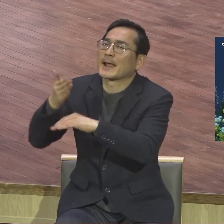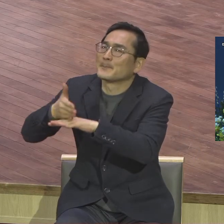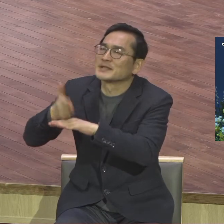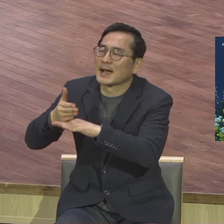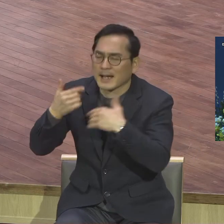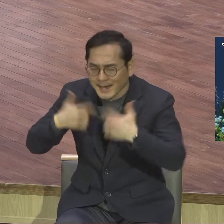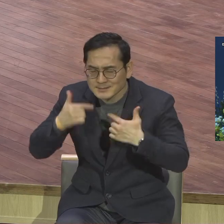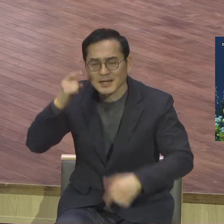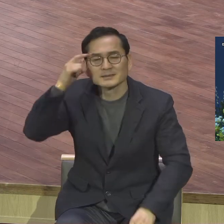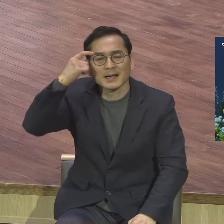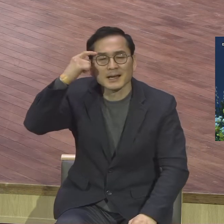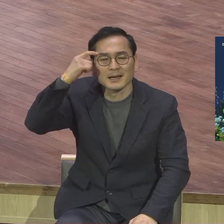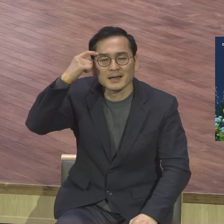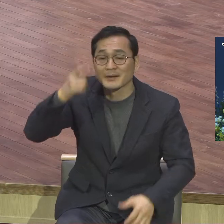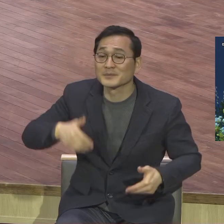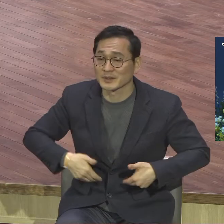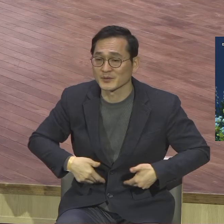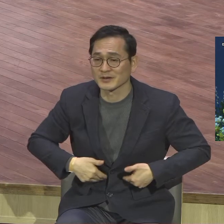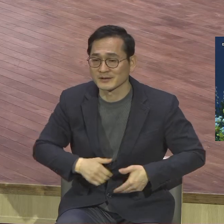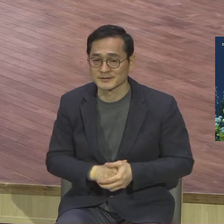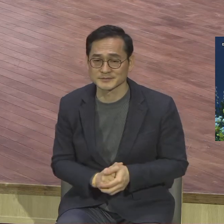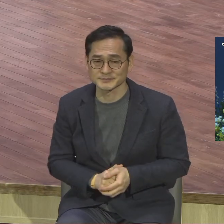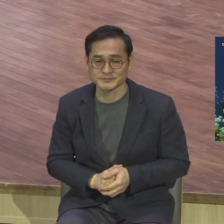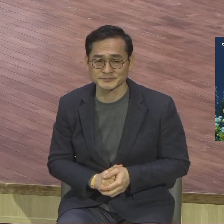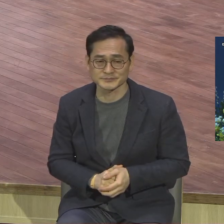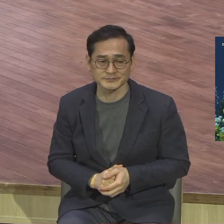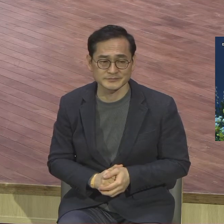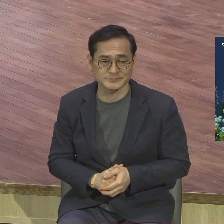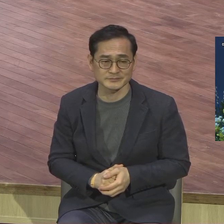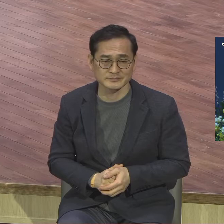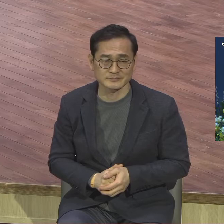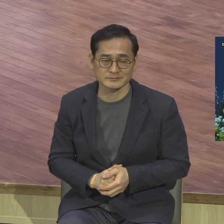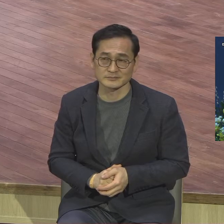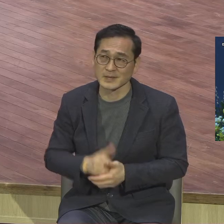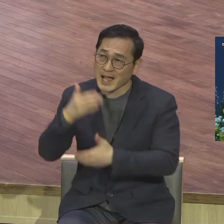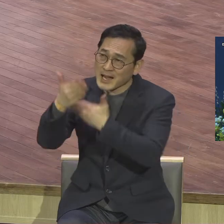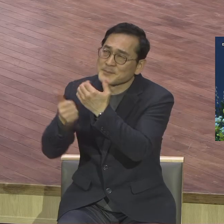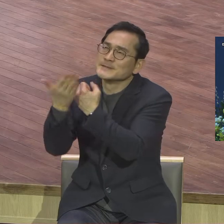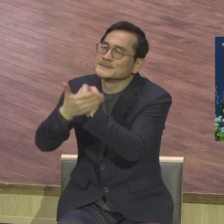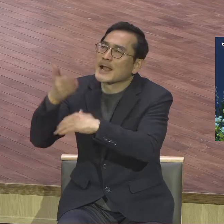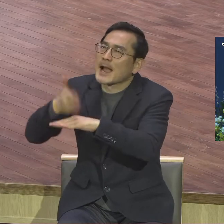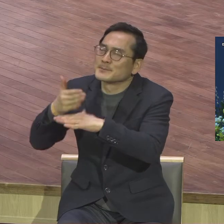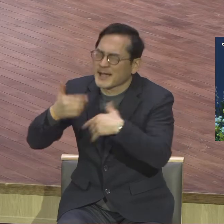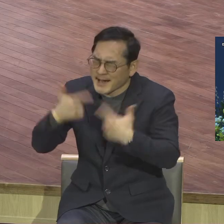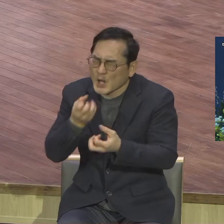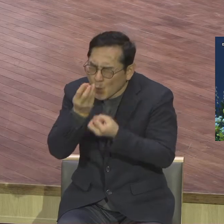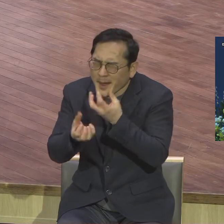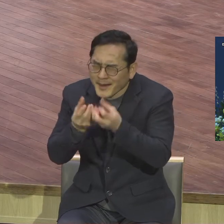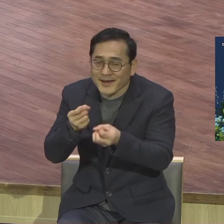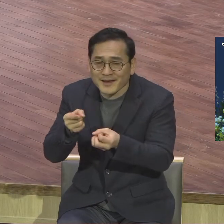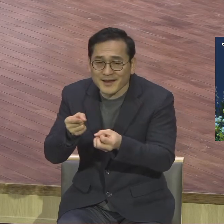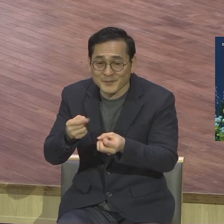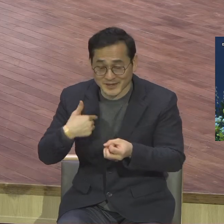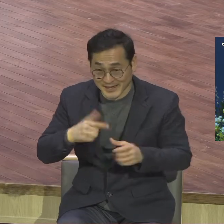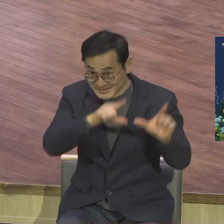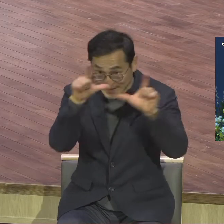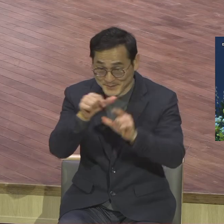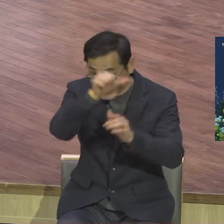그 삶이 완전히 변화됩니다 그렇게 되느냐 안 되느냐 감사 24가